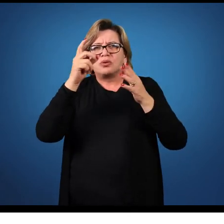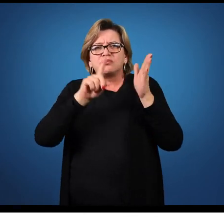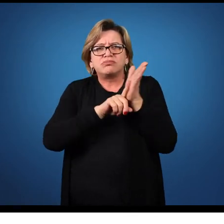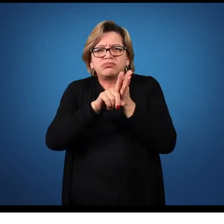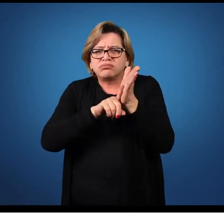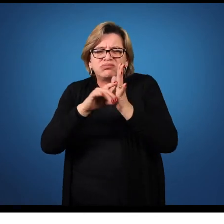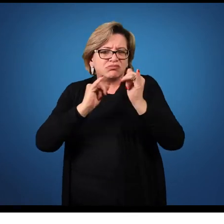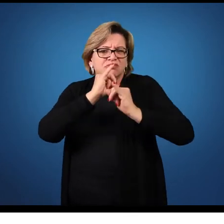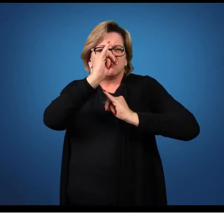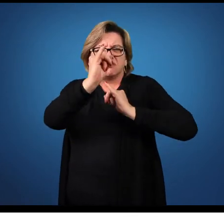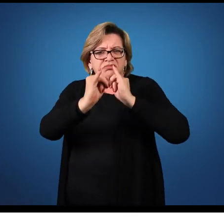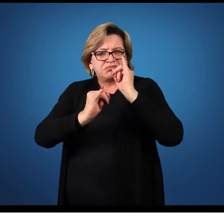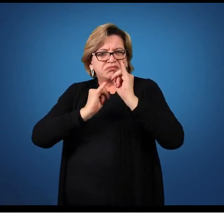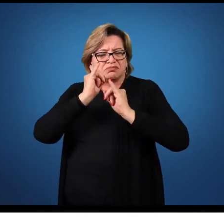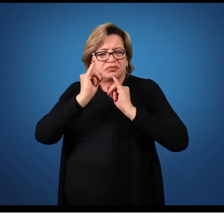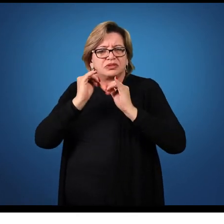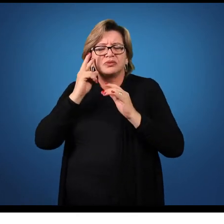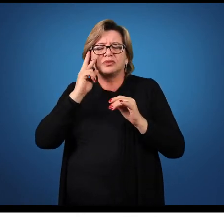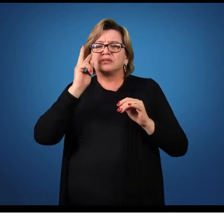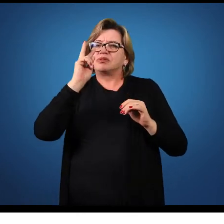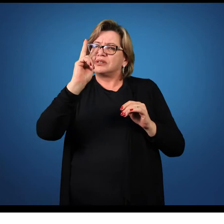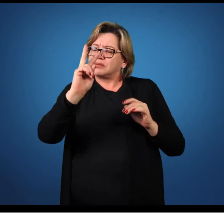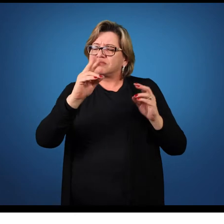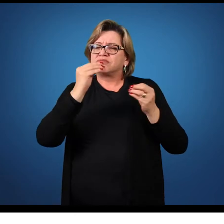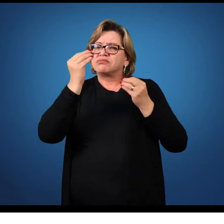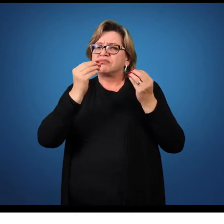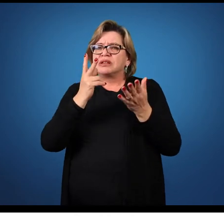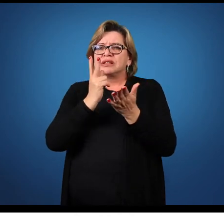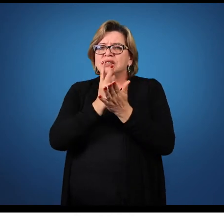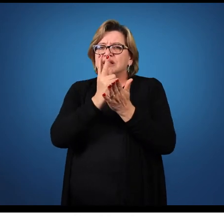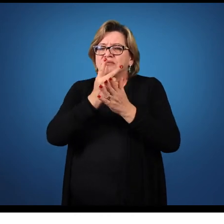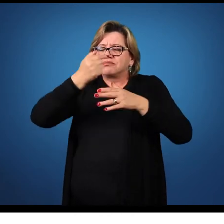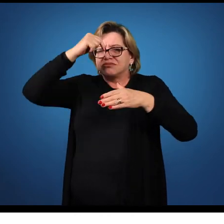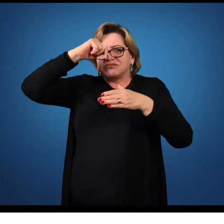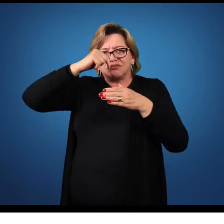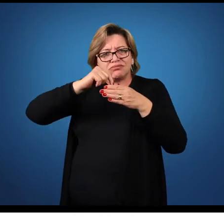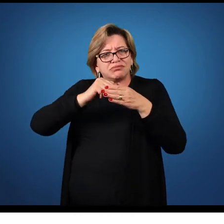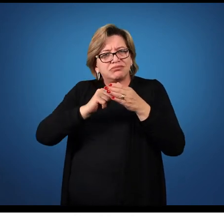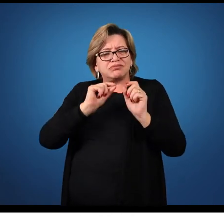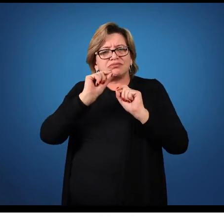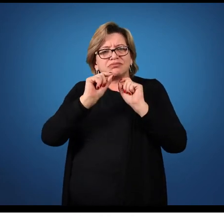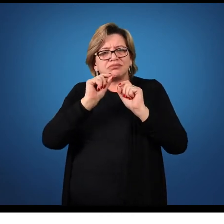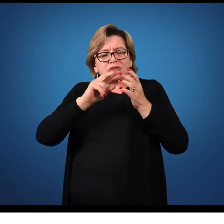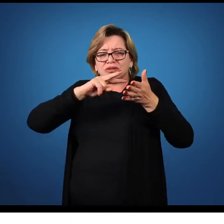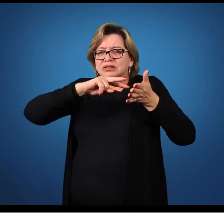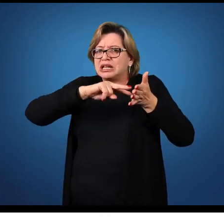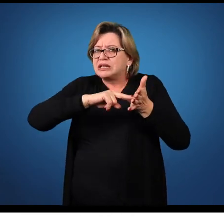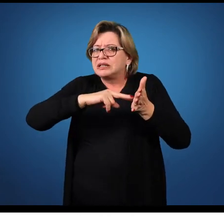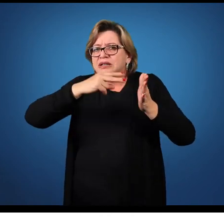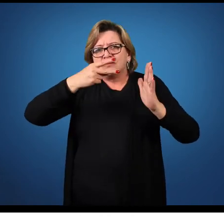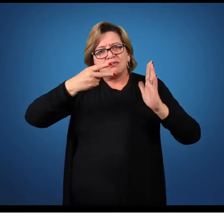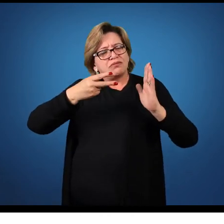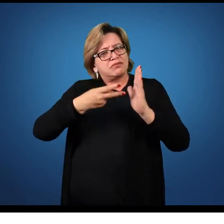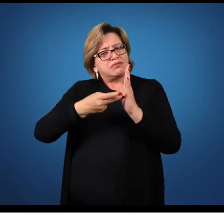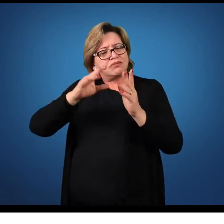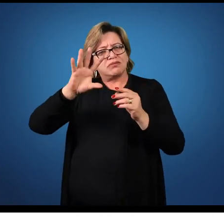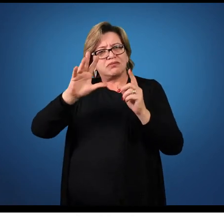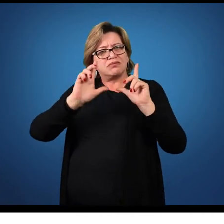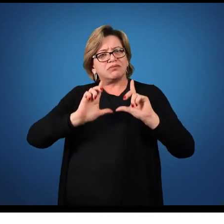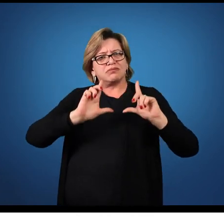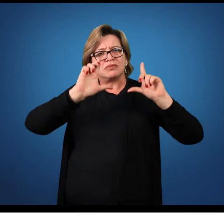internet. Então, esses elementos, eles vão buscar aprofundar ainda mais as significações e